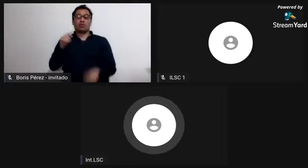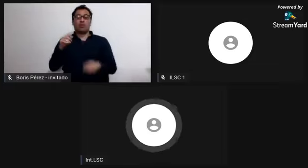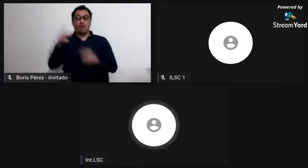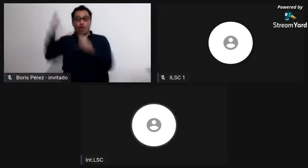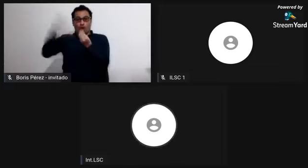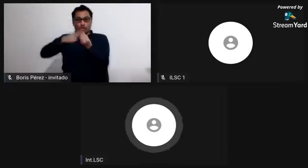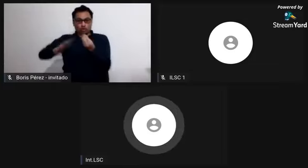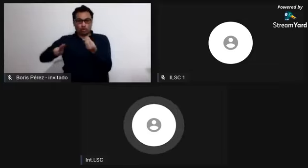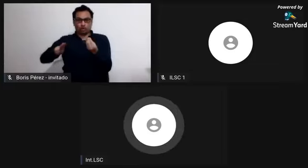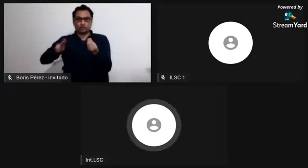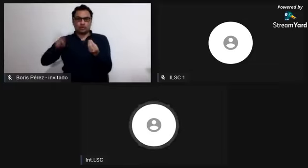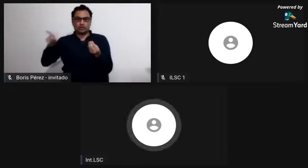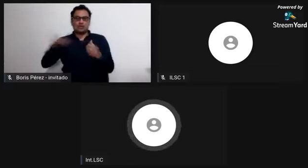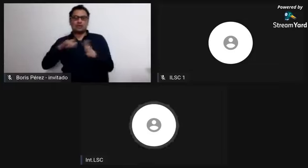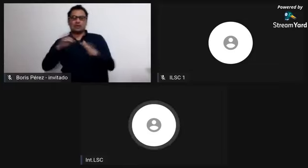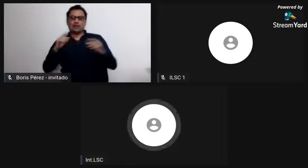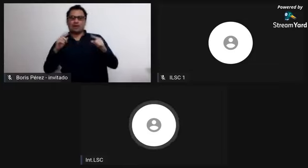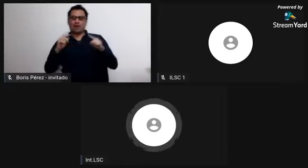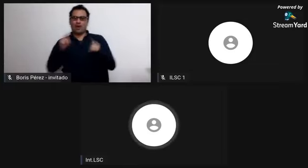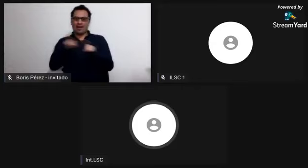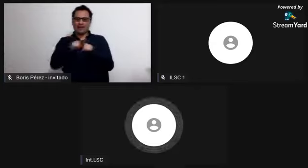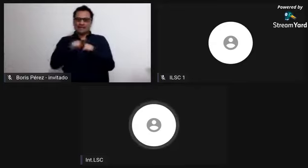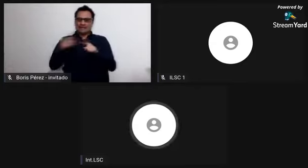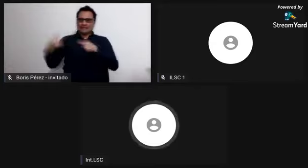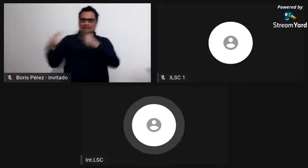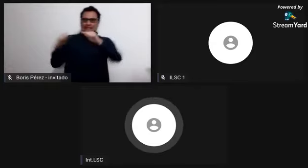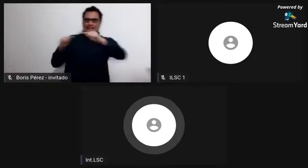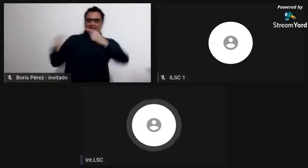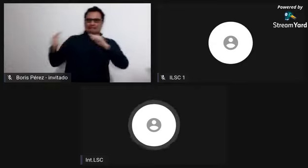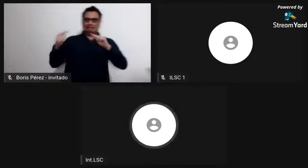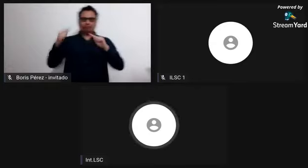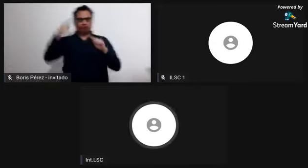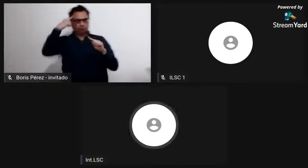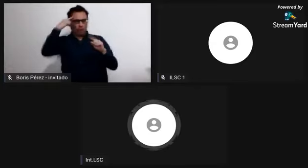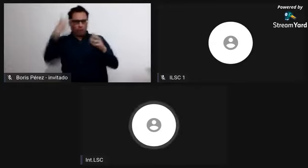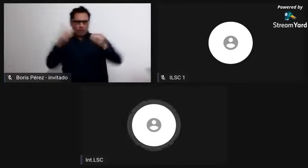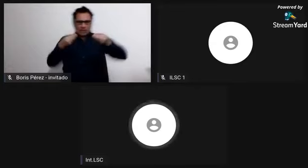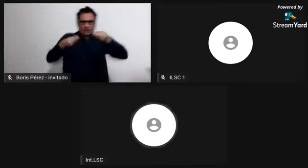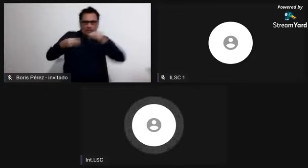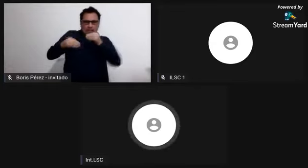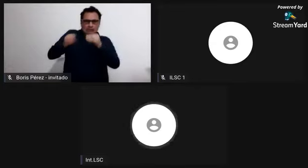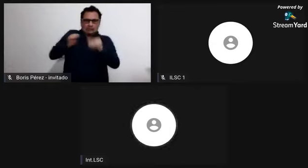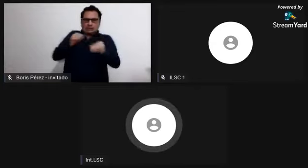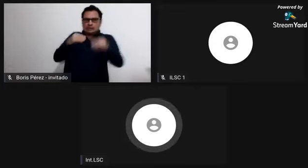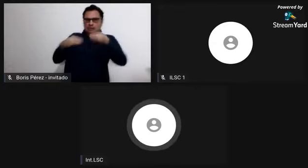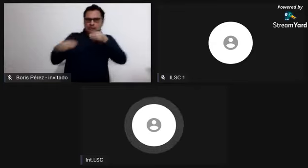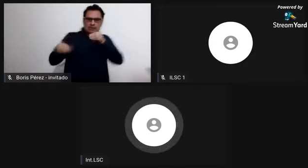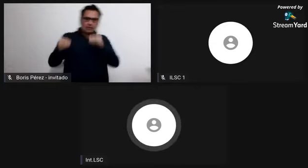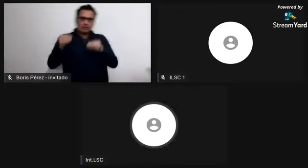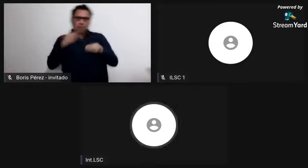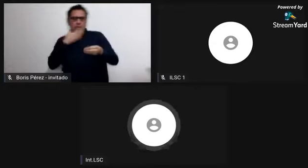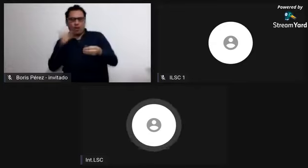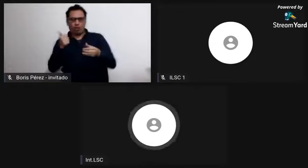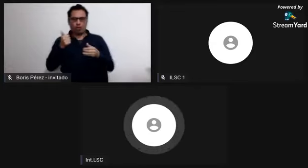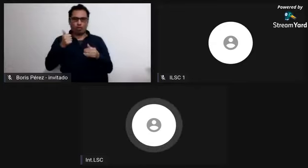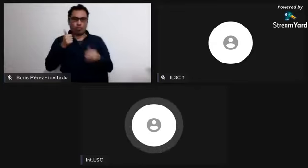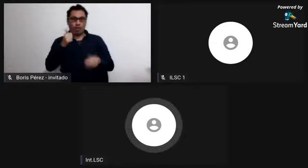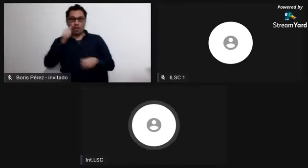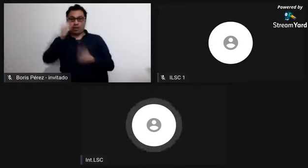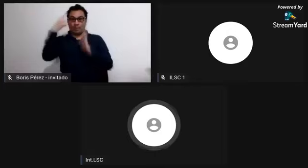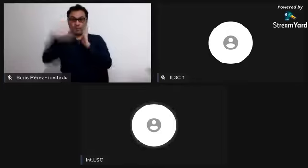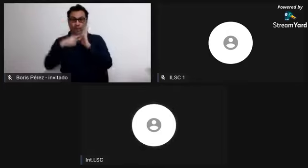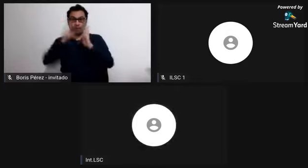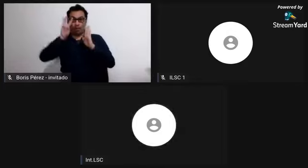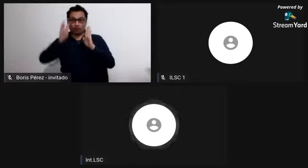los amos eran, estaban compuestos por diferentes tipos de personas que finalmente se disputaban la